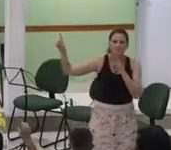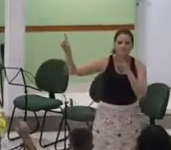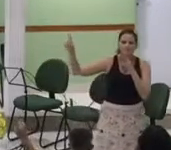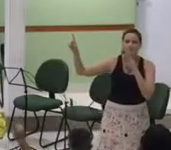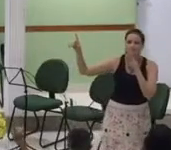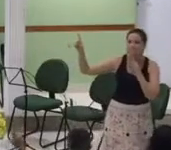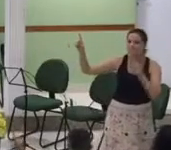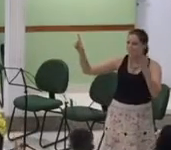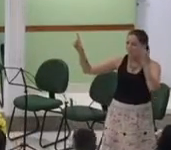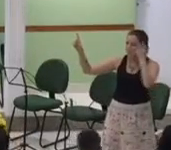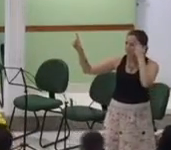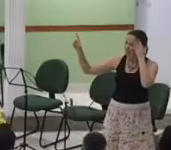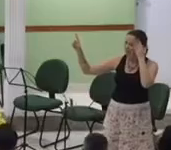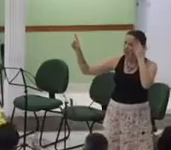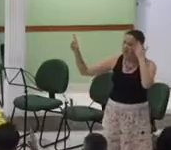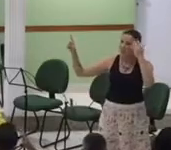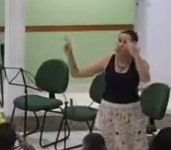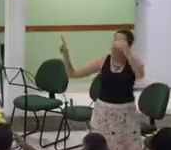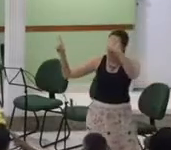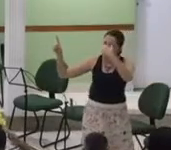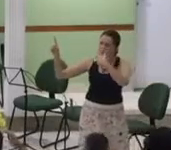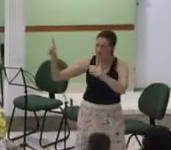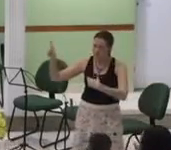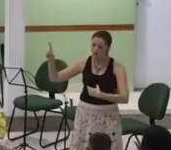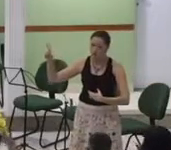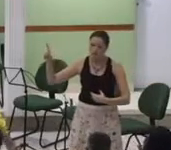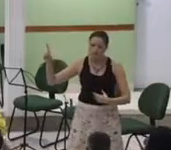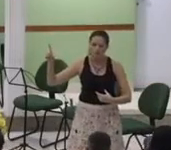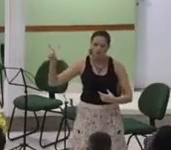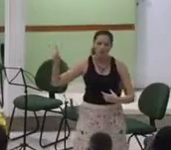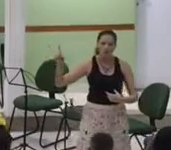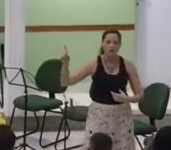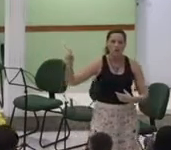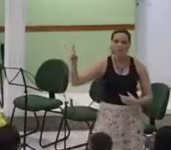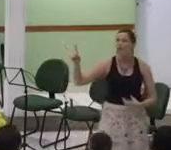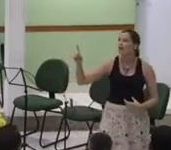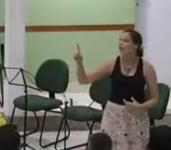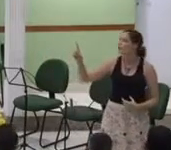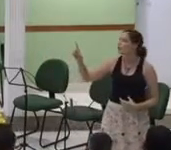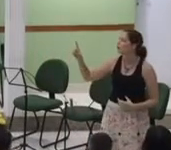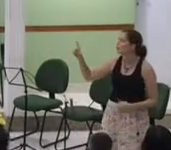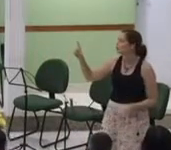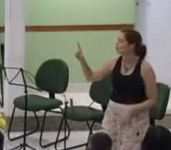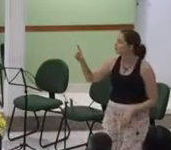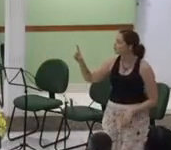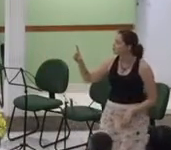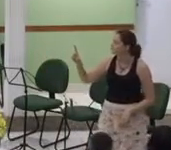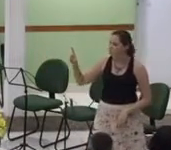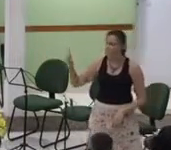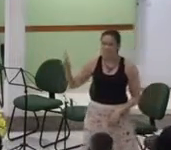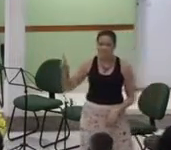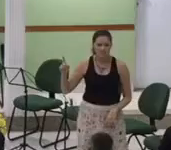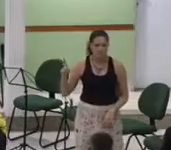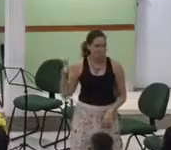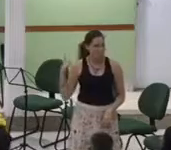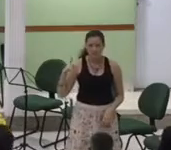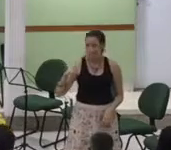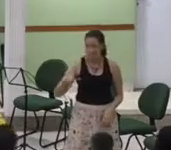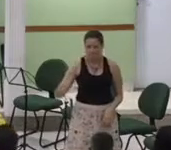E sabes quem eu sou Não há como me